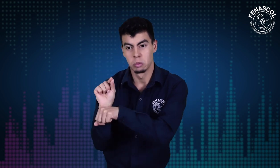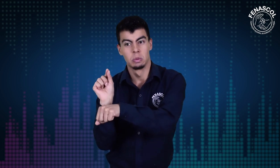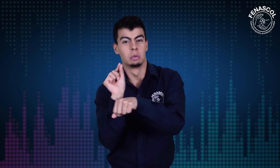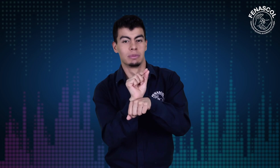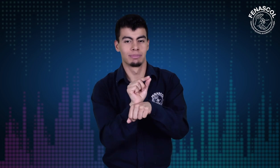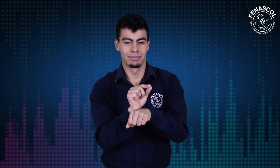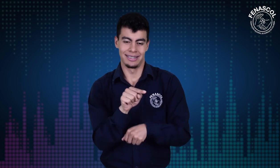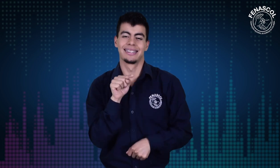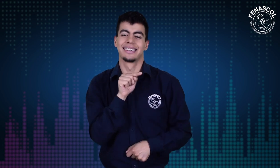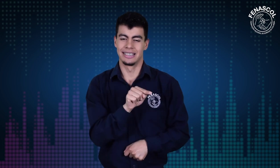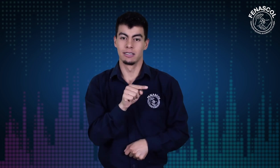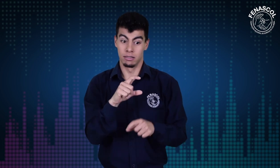alrededor de lo que hizo.